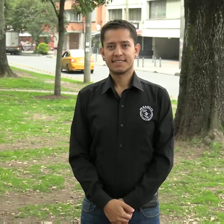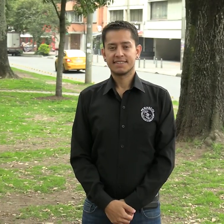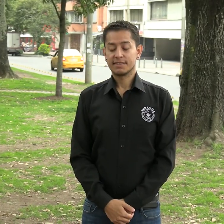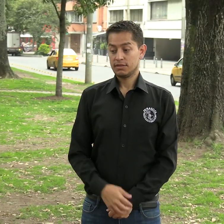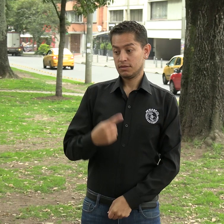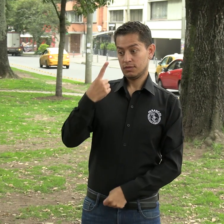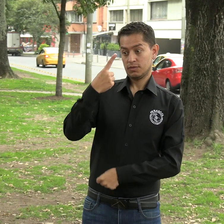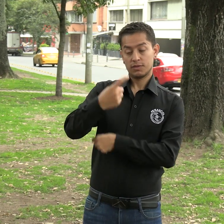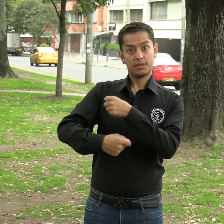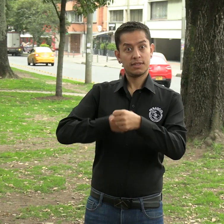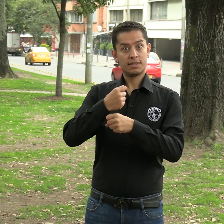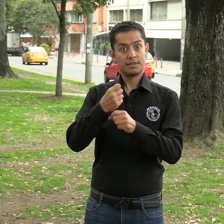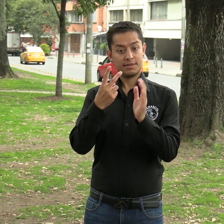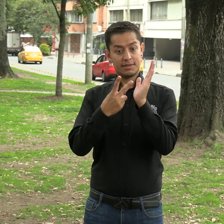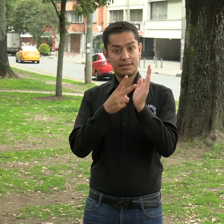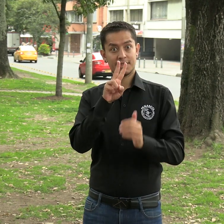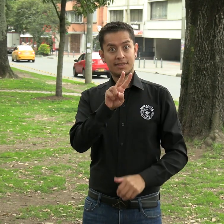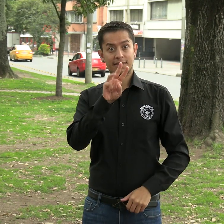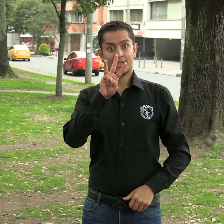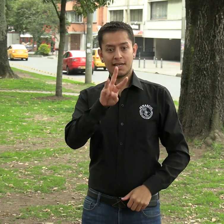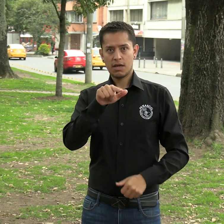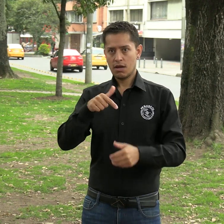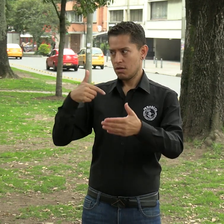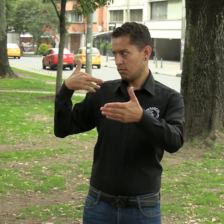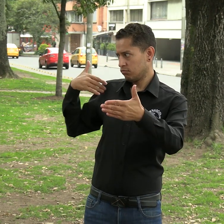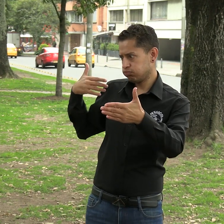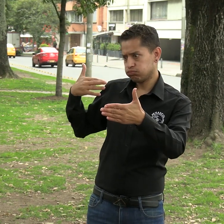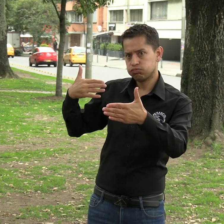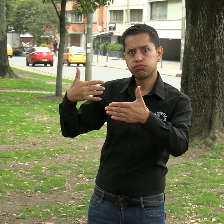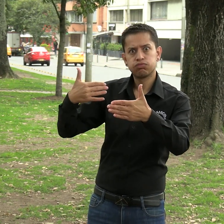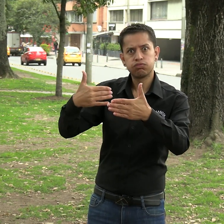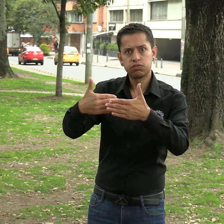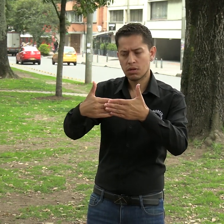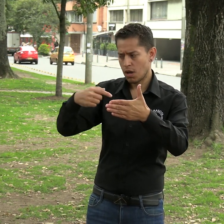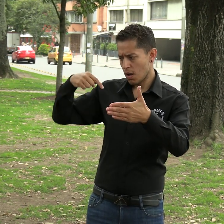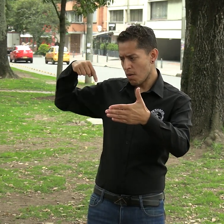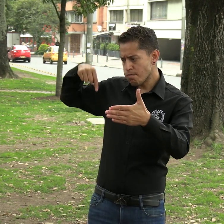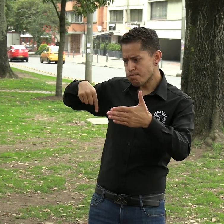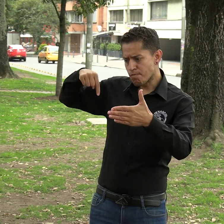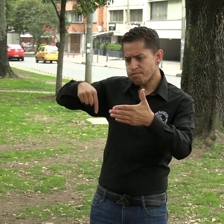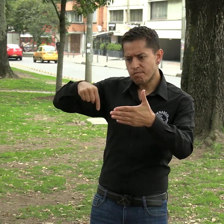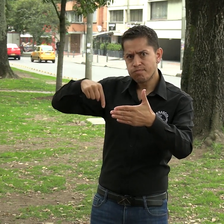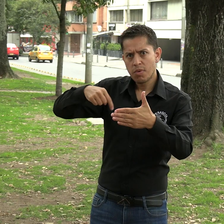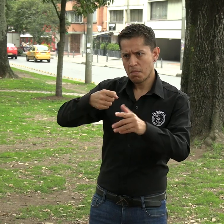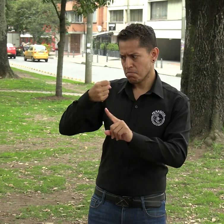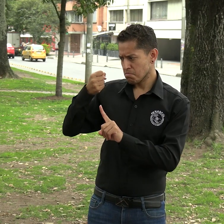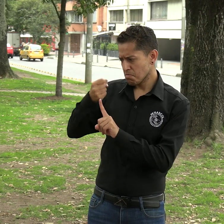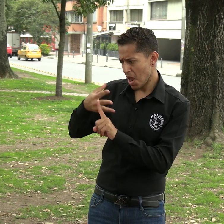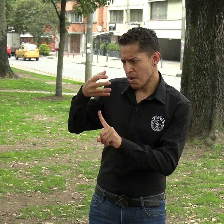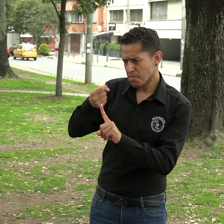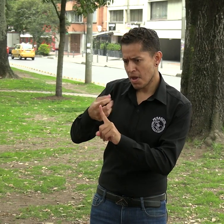A lo largo del año se generaron acciones de gran impacto enfocadas en cuatro espacios.